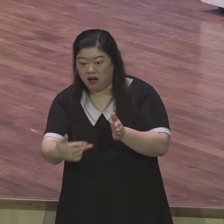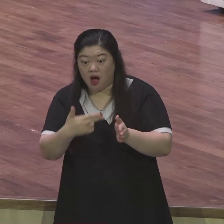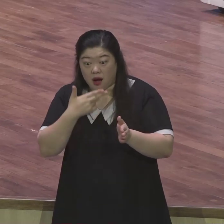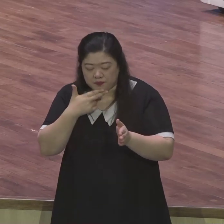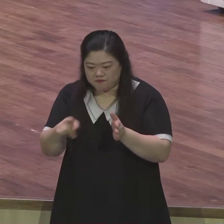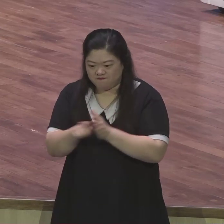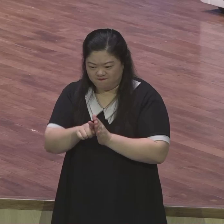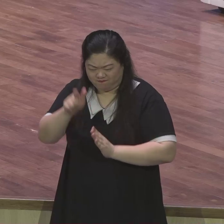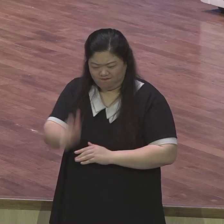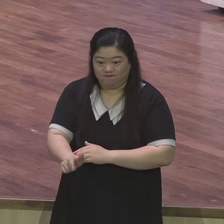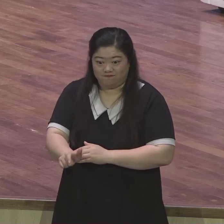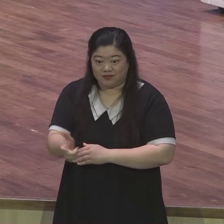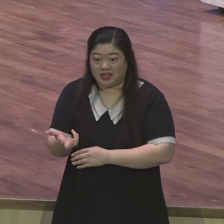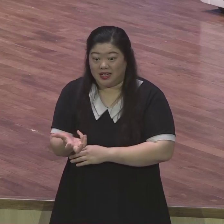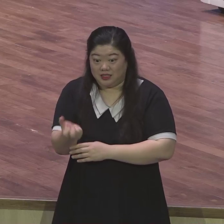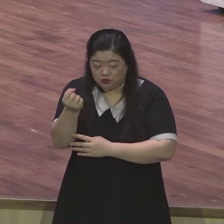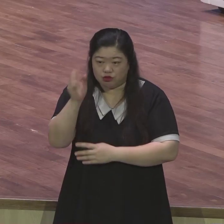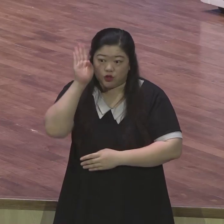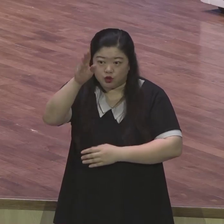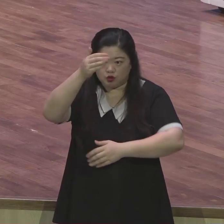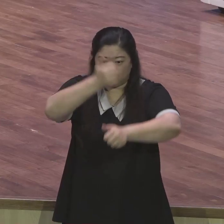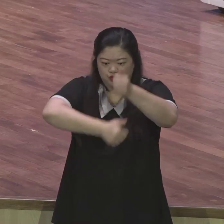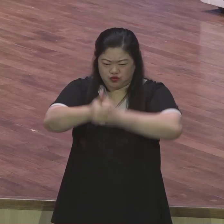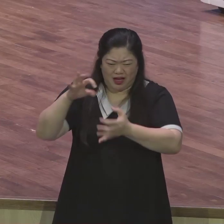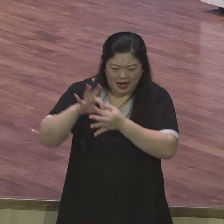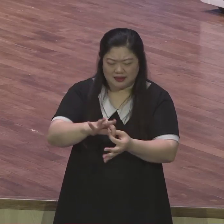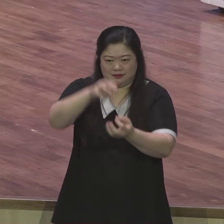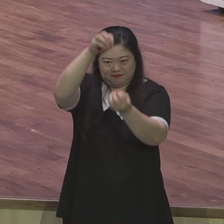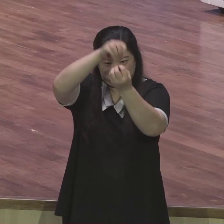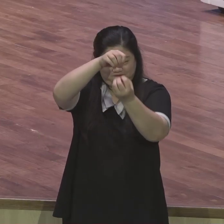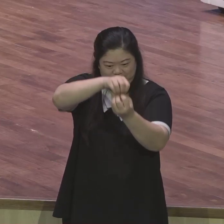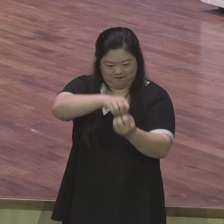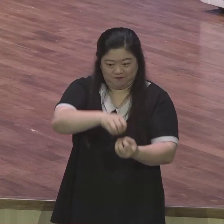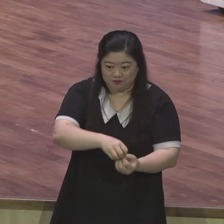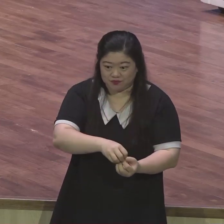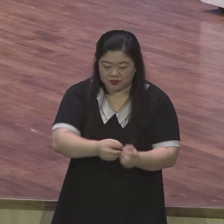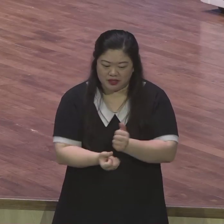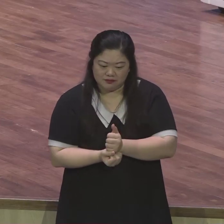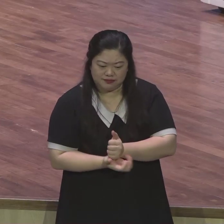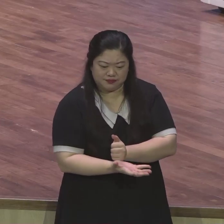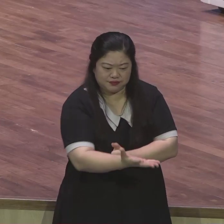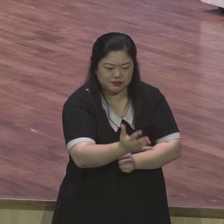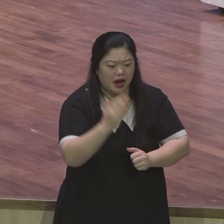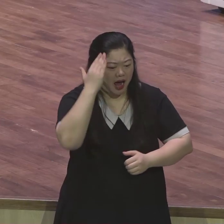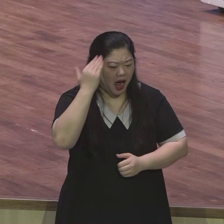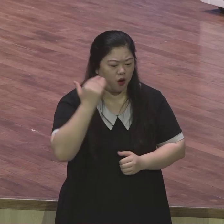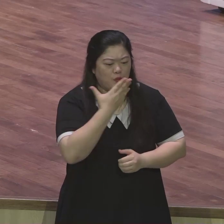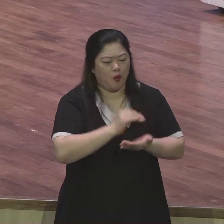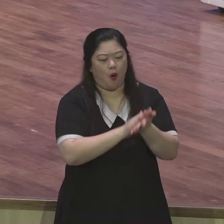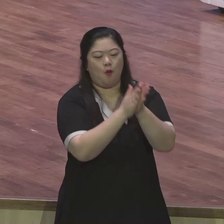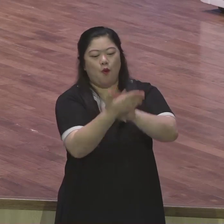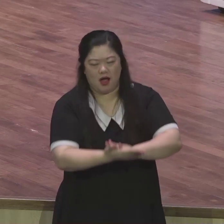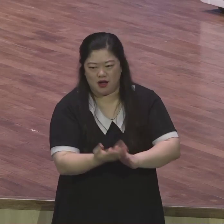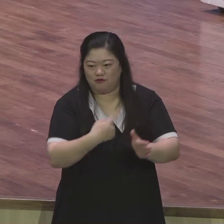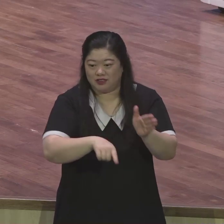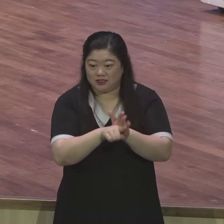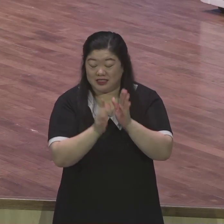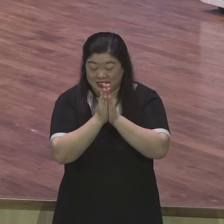우리 애원교회를 통해 2, 3, 7하라 모든 민족이 보금 듣게 되는 날을 속히 오기를 예수님의 이름으로 추구합니다 기도하겠습니다